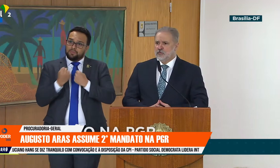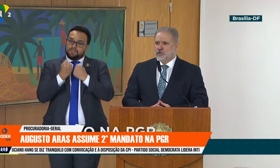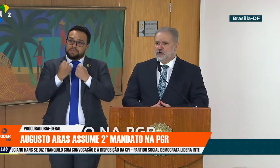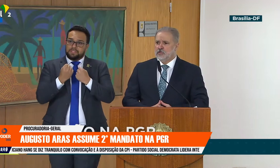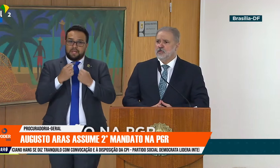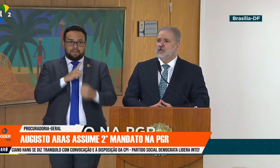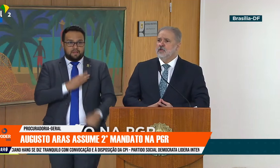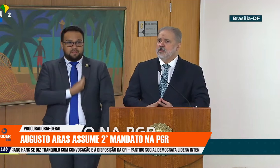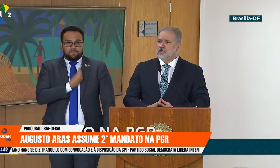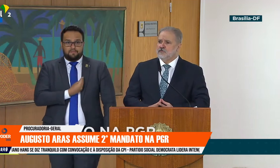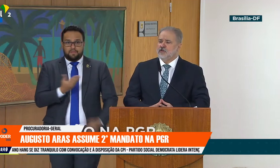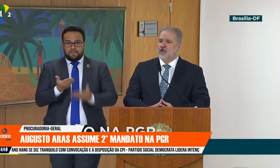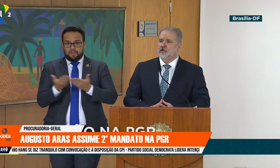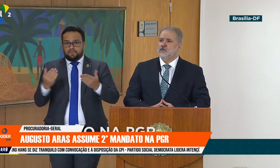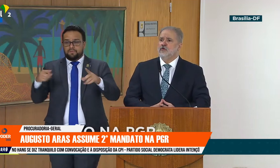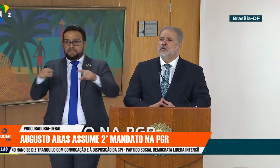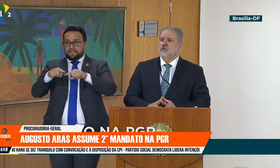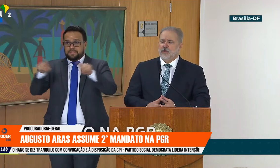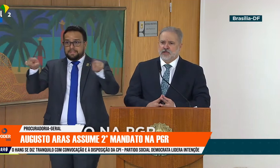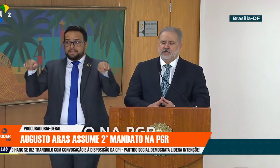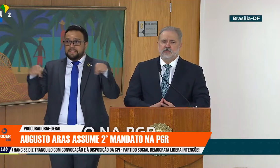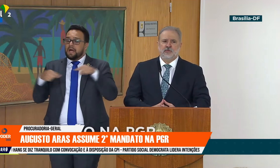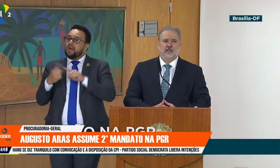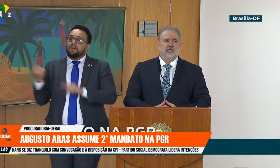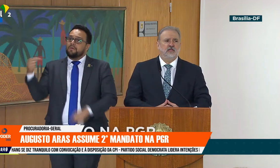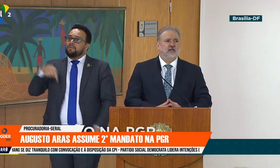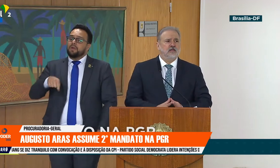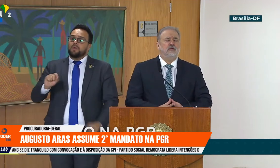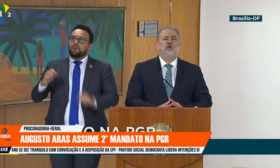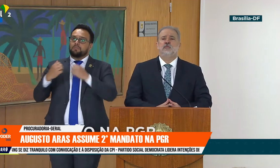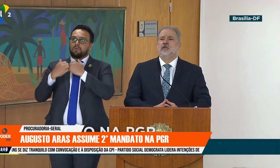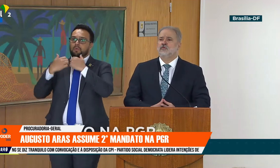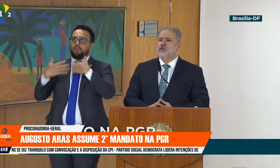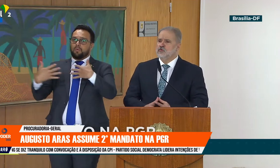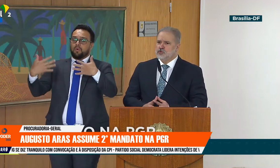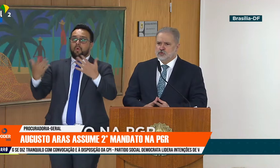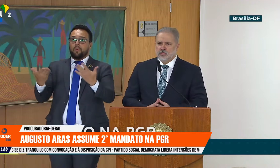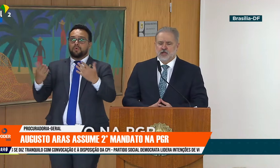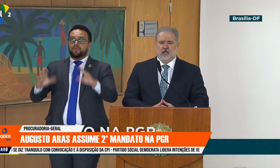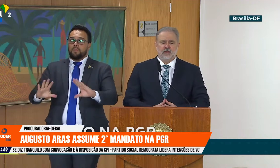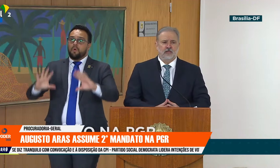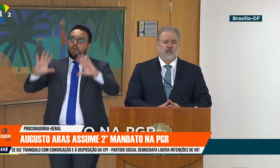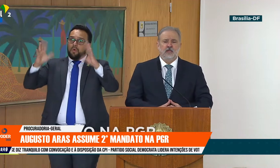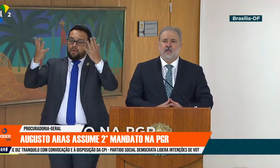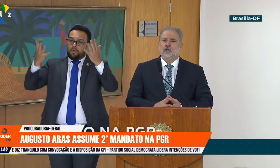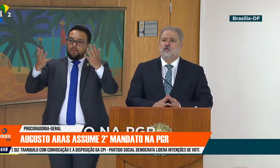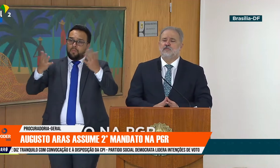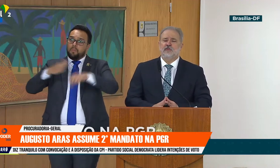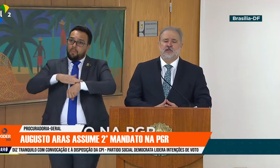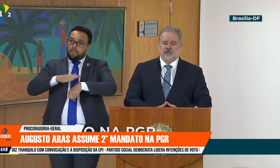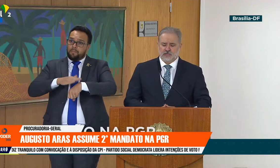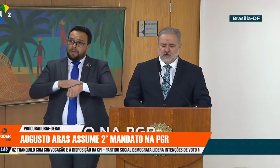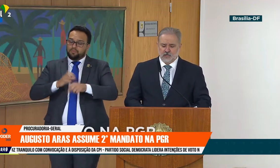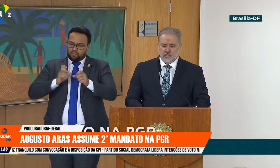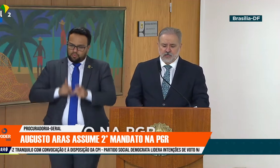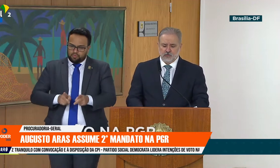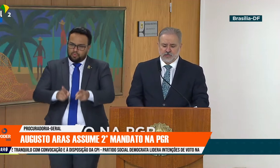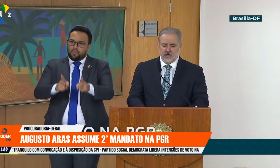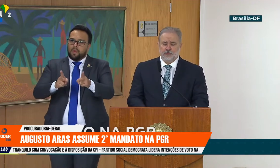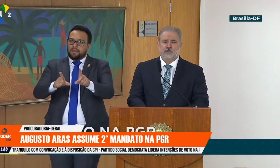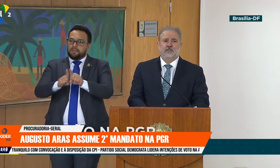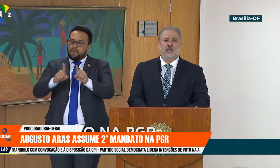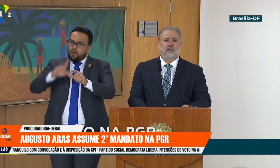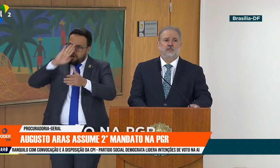presencialmente e que vieram participar deste grande momento de continuidade e de confiança